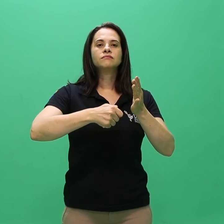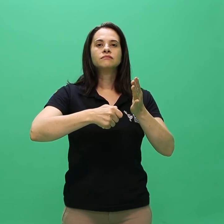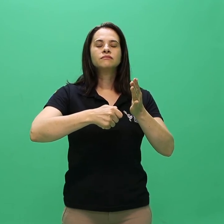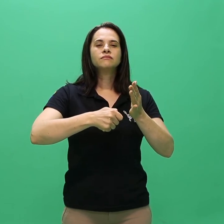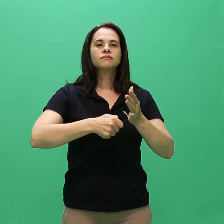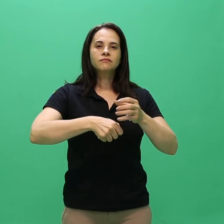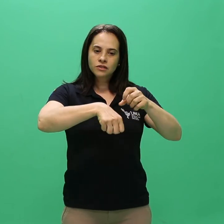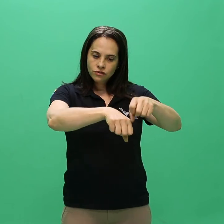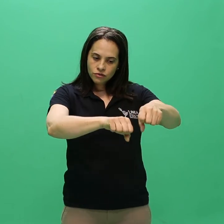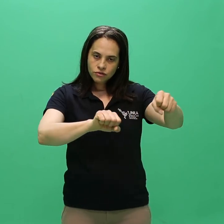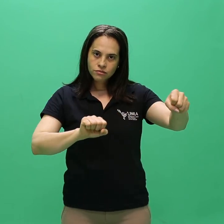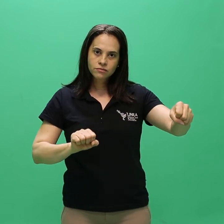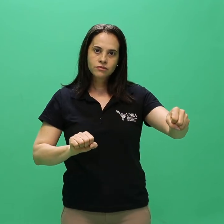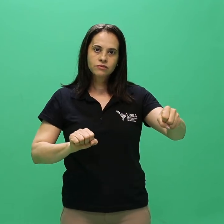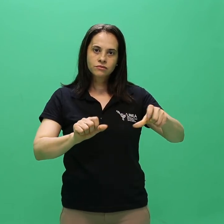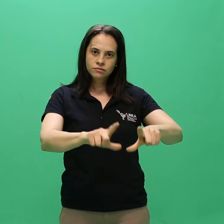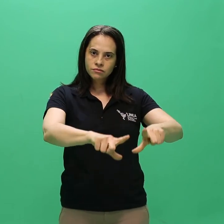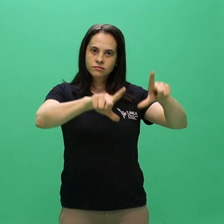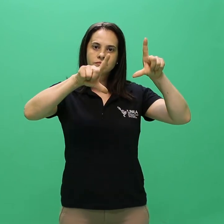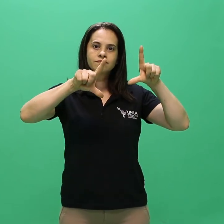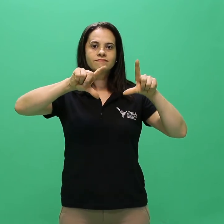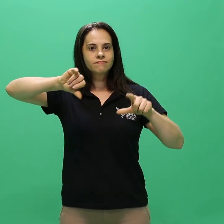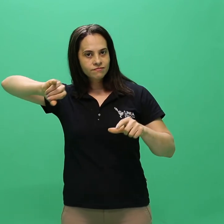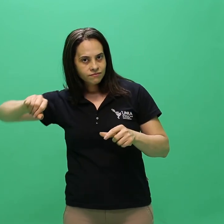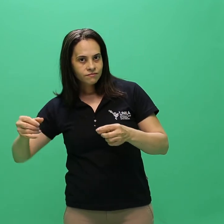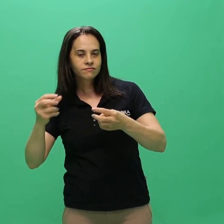6.4.4 7